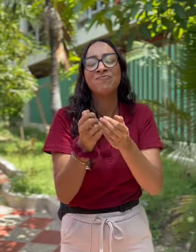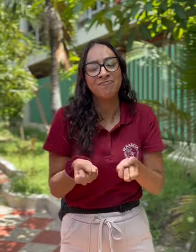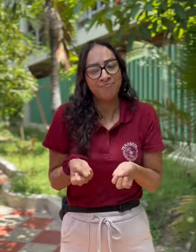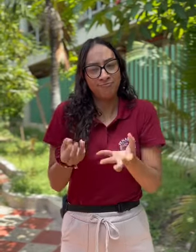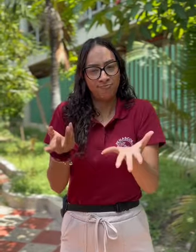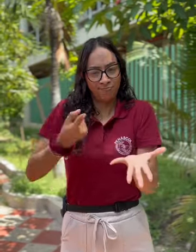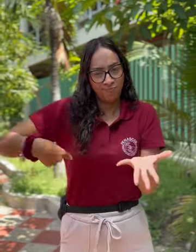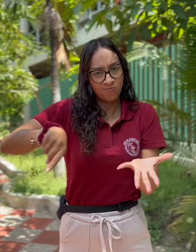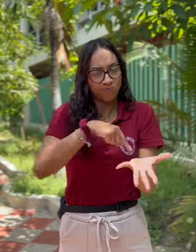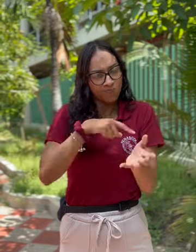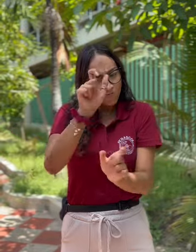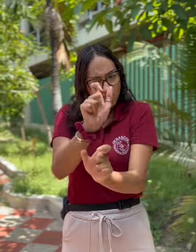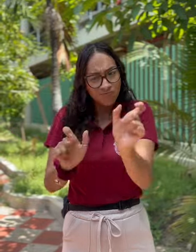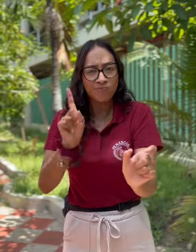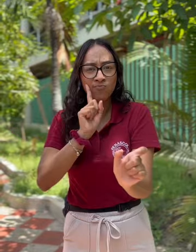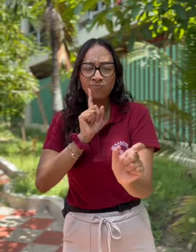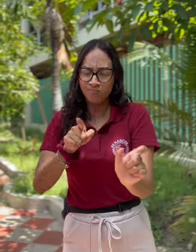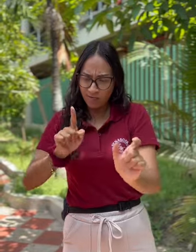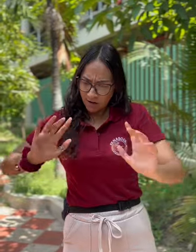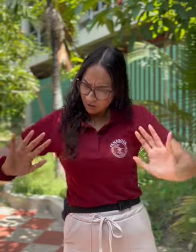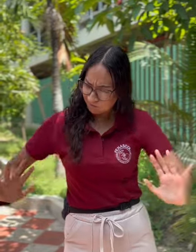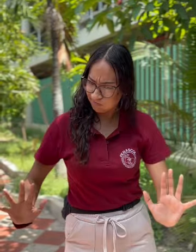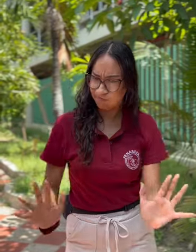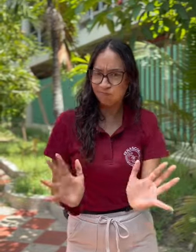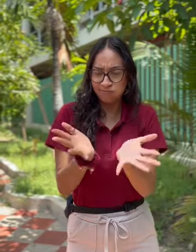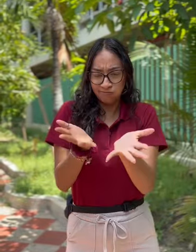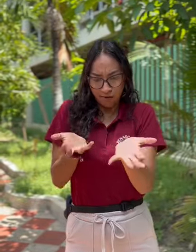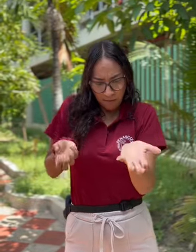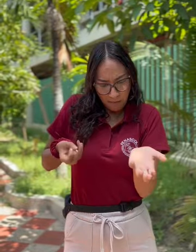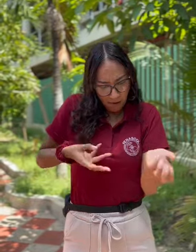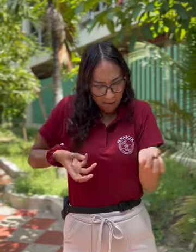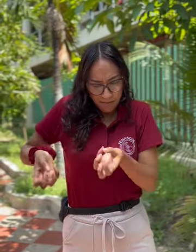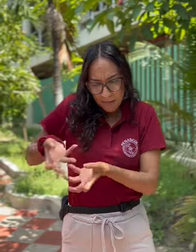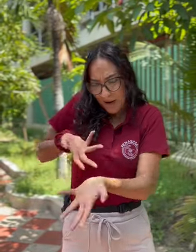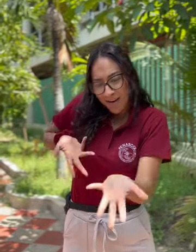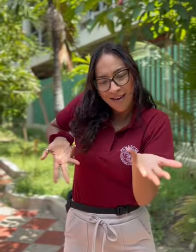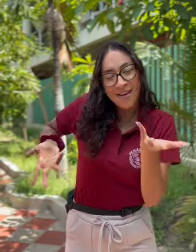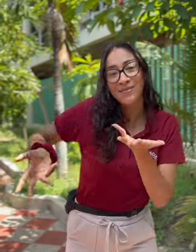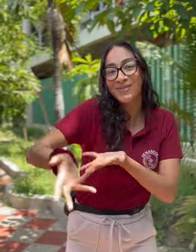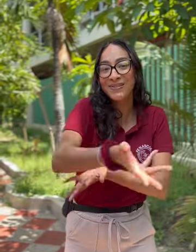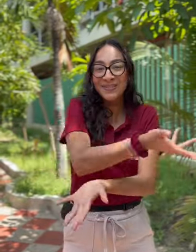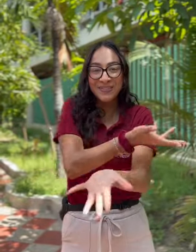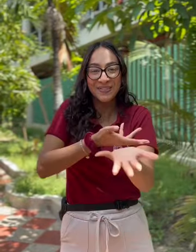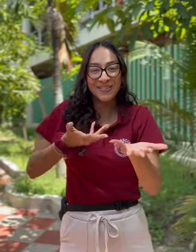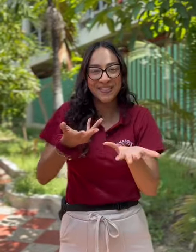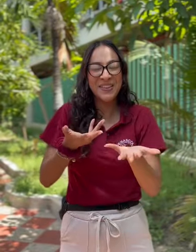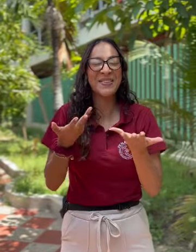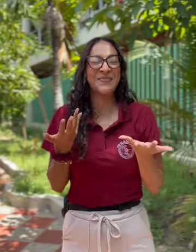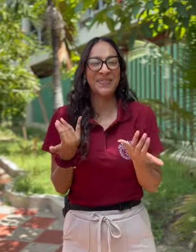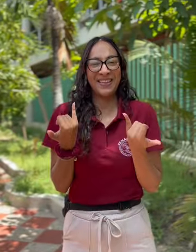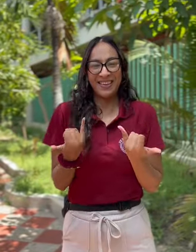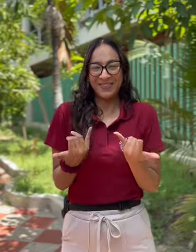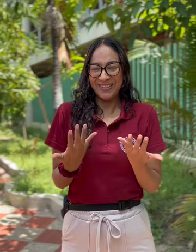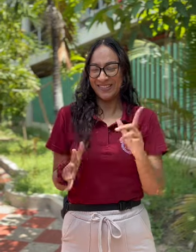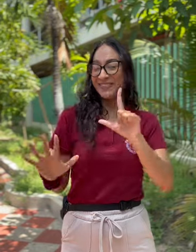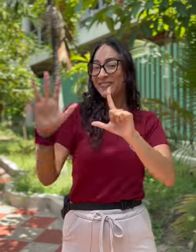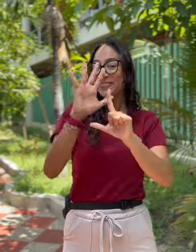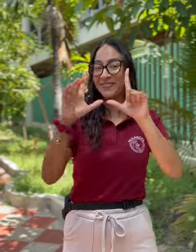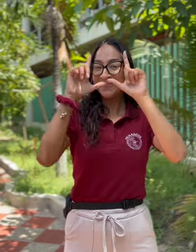diálogo con la comunidad y con base en ello orientar a la misma. Vean a continuación fotos y videos del